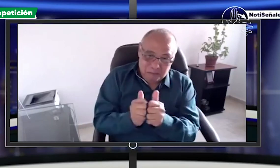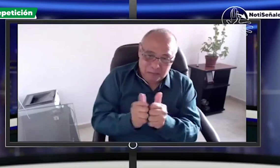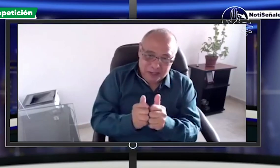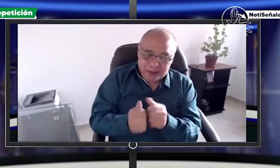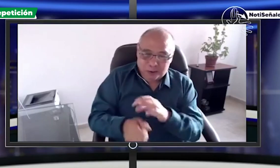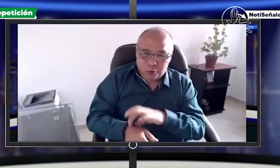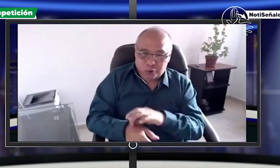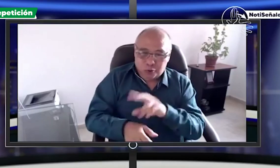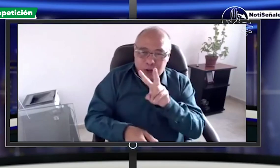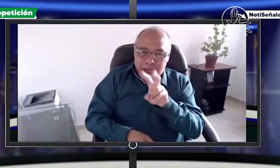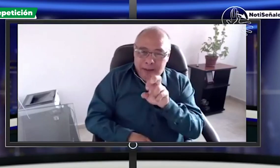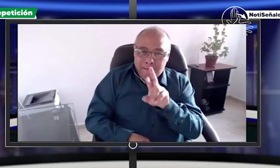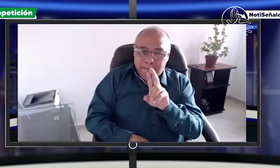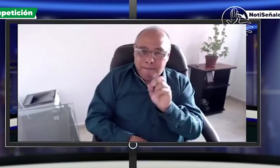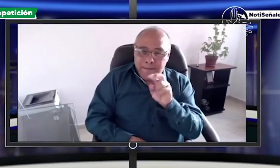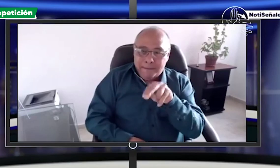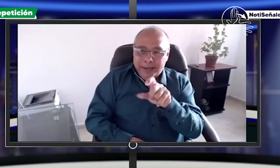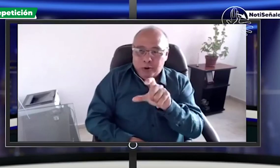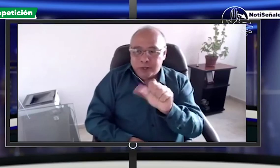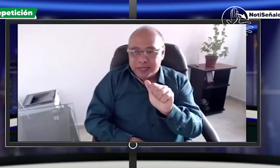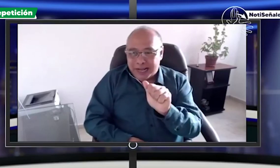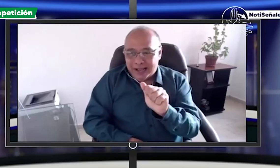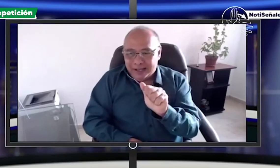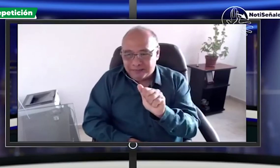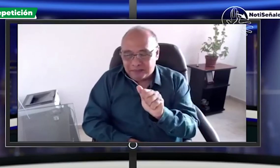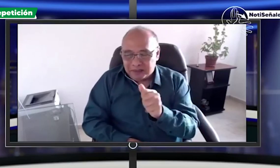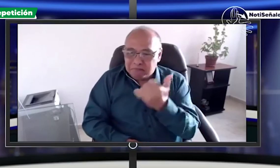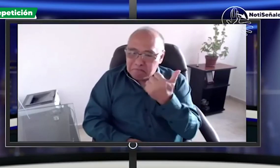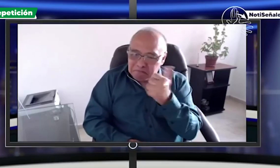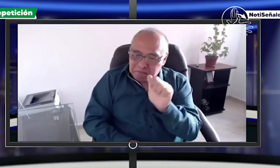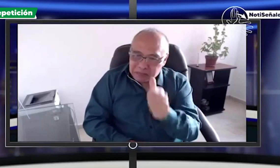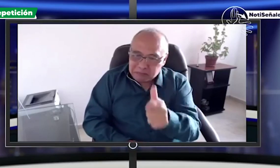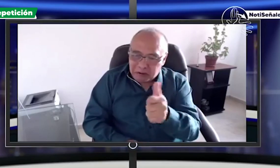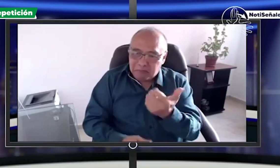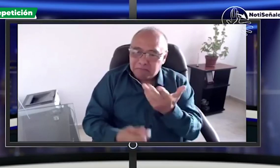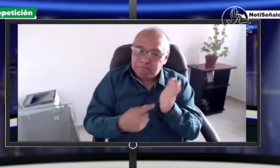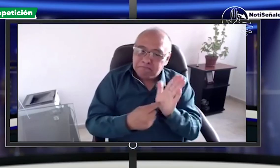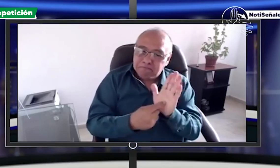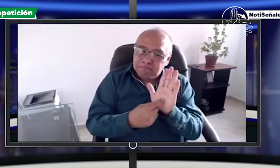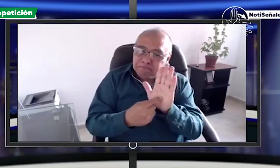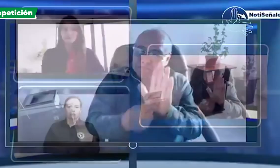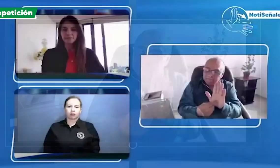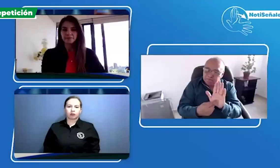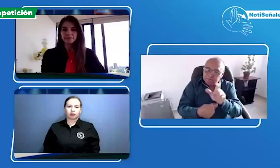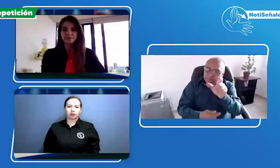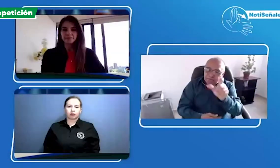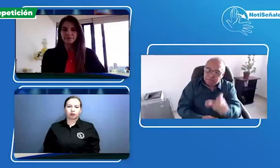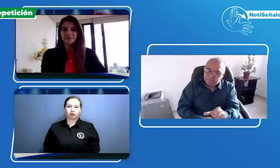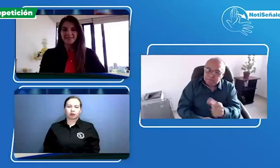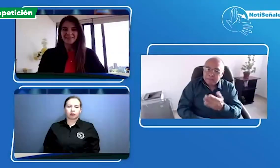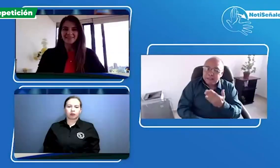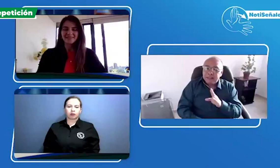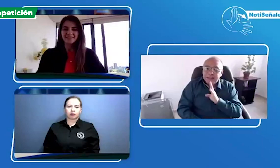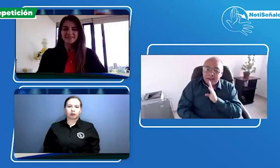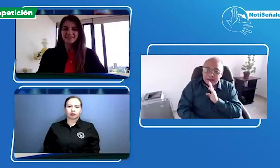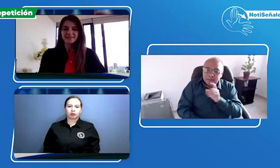invitada va a aparecer en este momento en pantalla. Doctora Verónica, la escuchamos. Nos gustaría que se